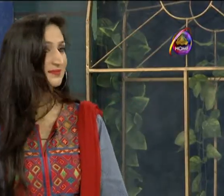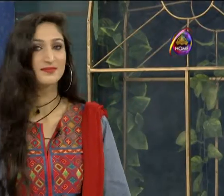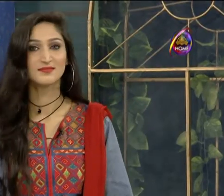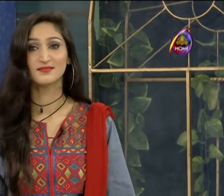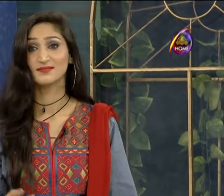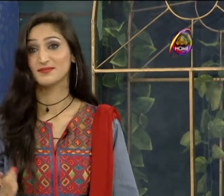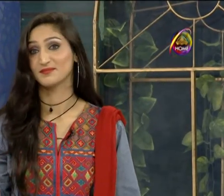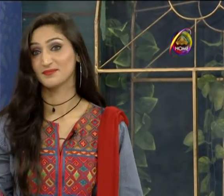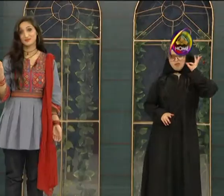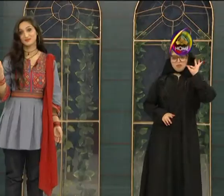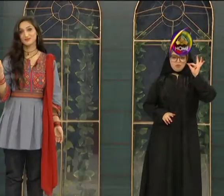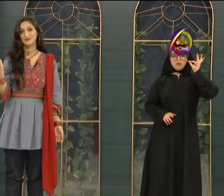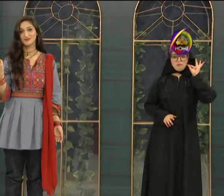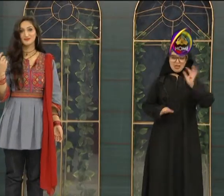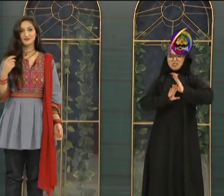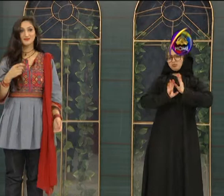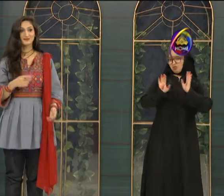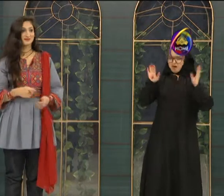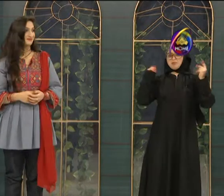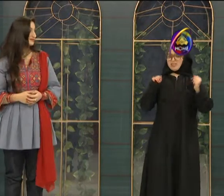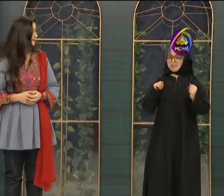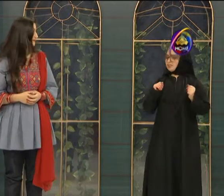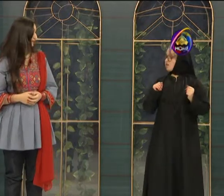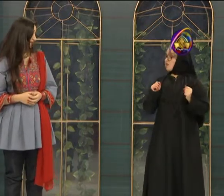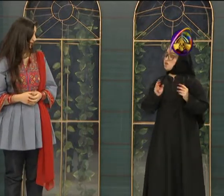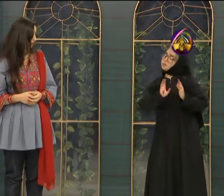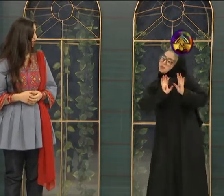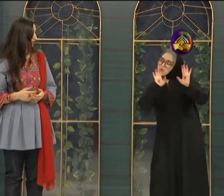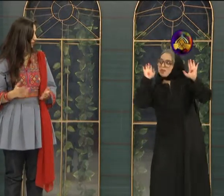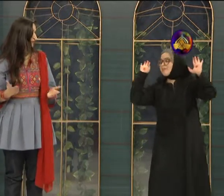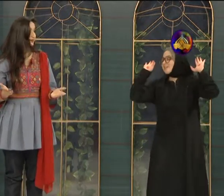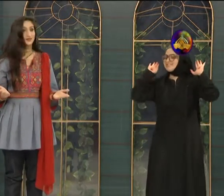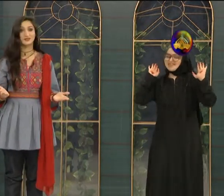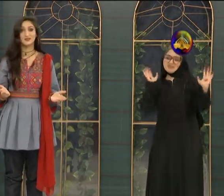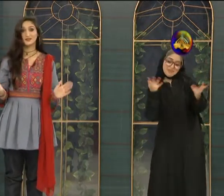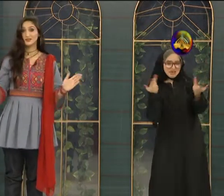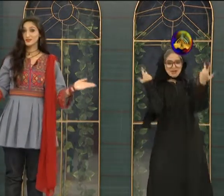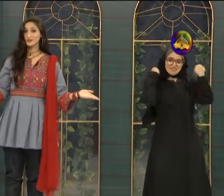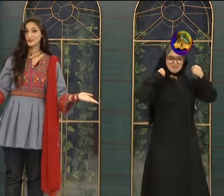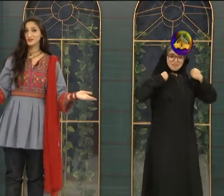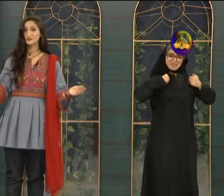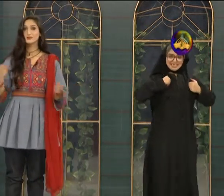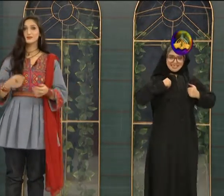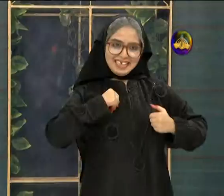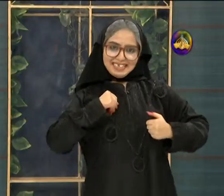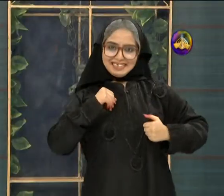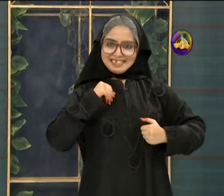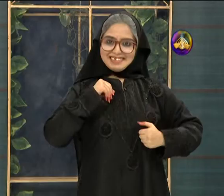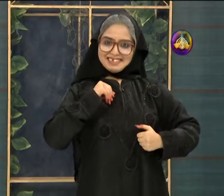خلیل نے کیا خوب ہمارا سوانگ بھرا تھا جورے پاکستان میں ہماری دھوم مچ کی تھی اچھا